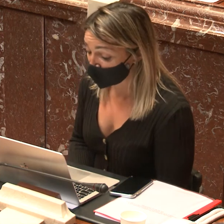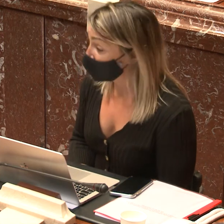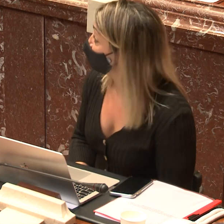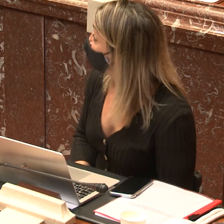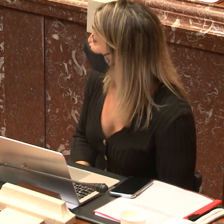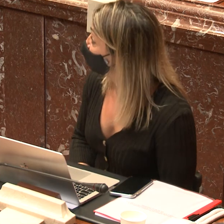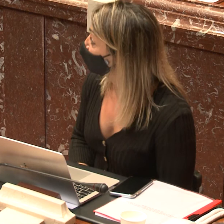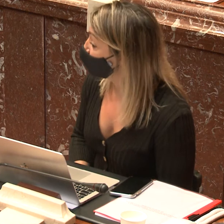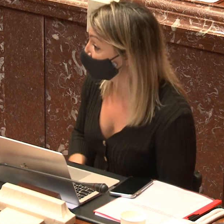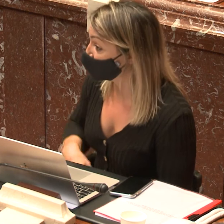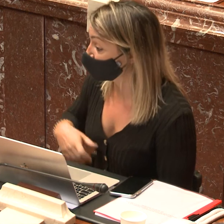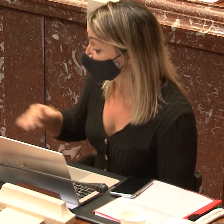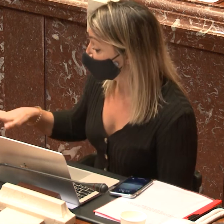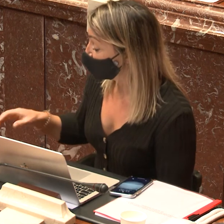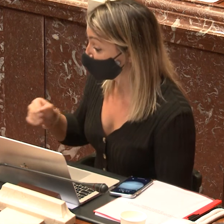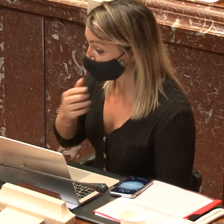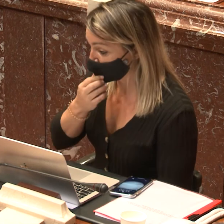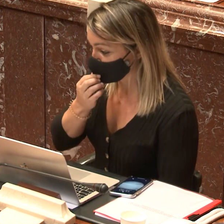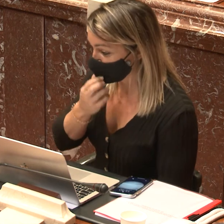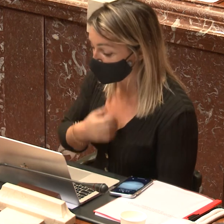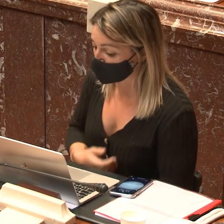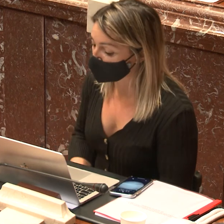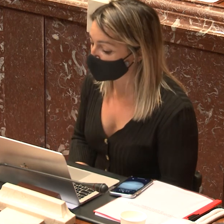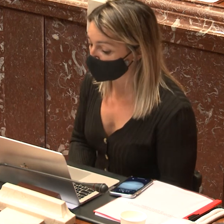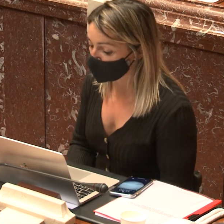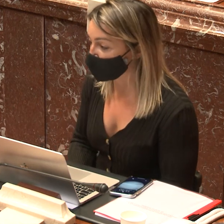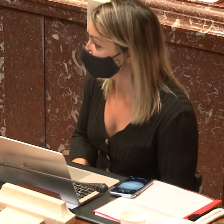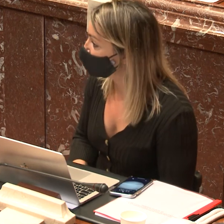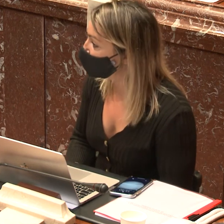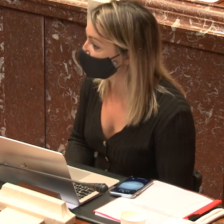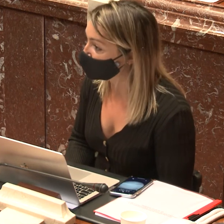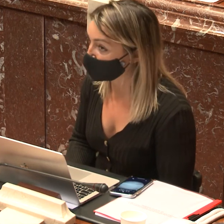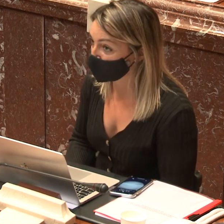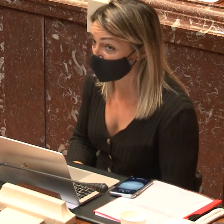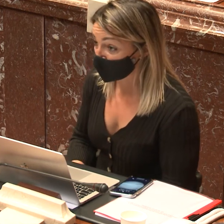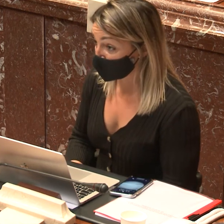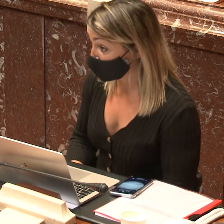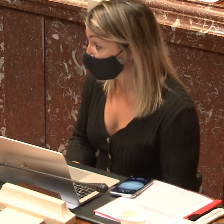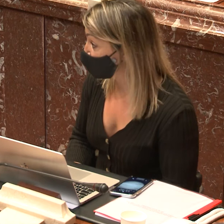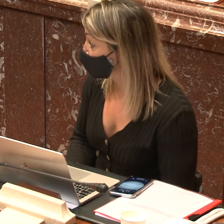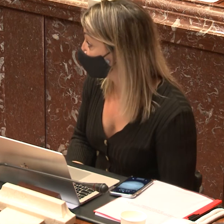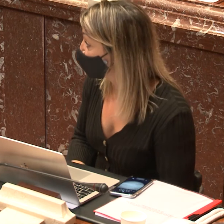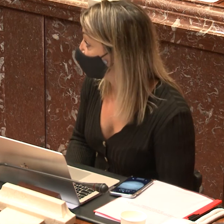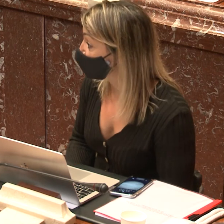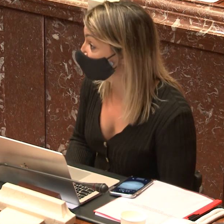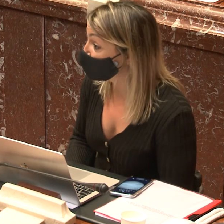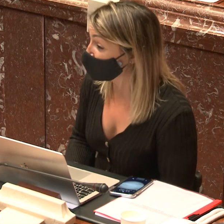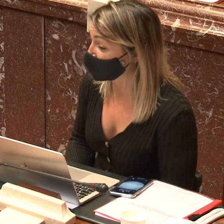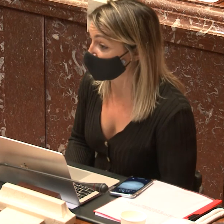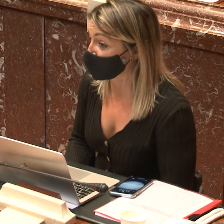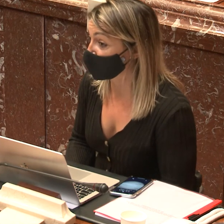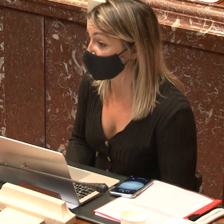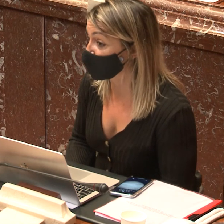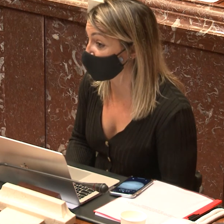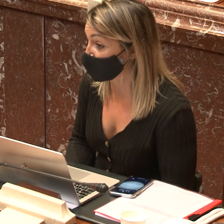debatir, estamos dejando una parte importante, ¿no? Cuando hablamos de inclusión, hablamos de normalización, creo que nosotros como políticos